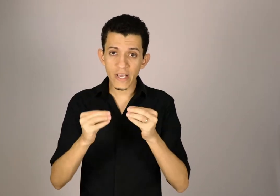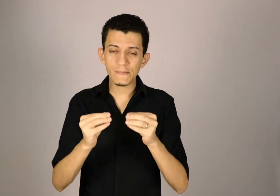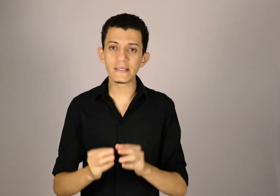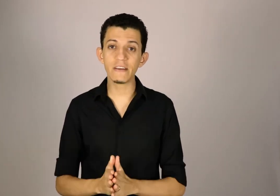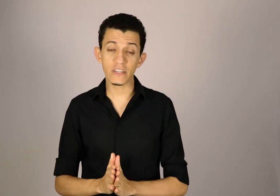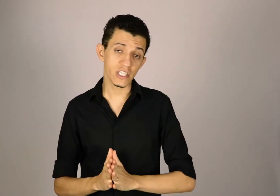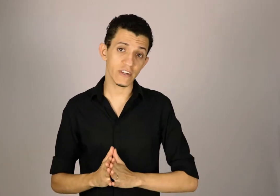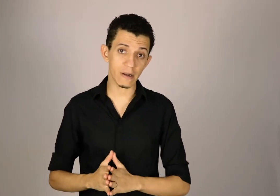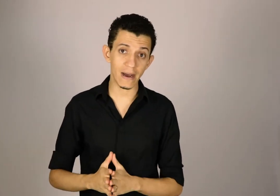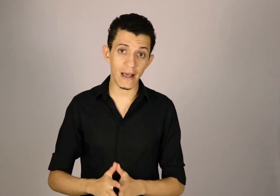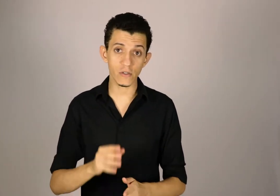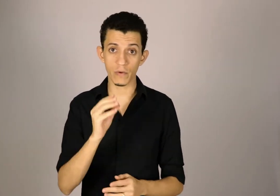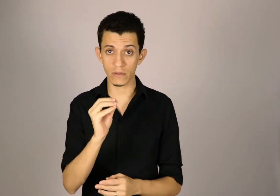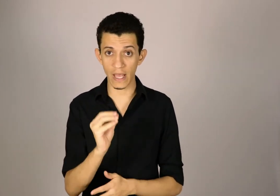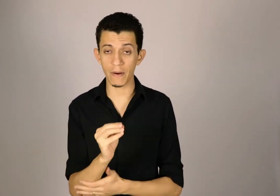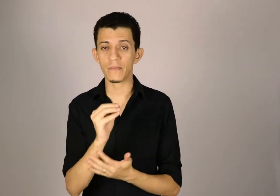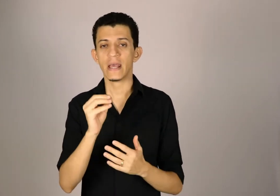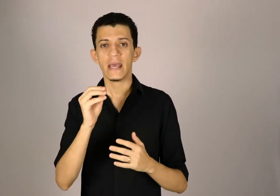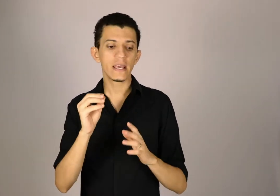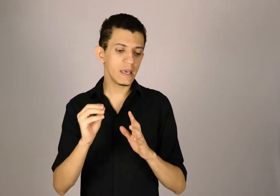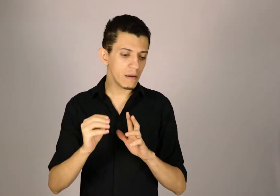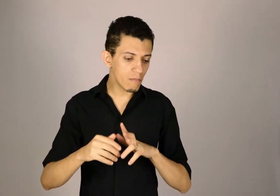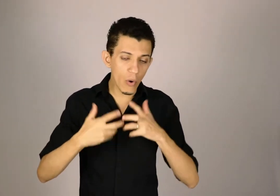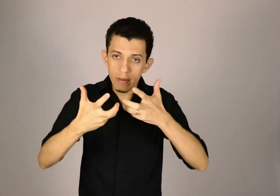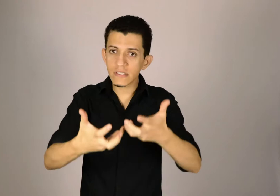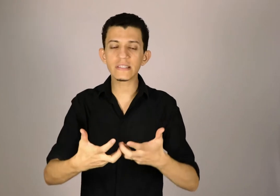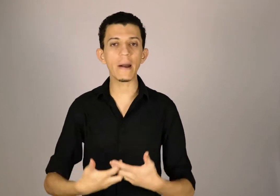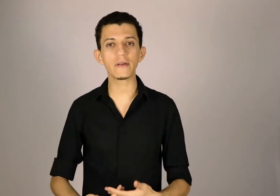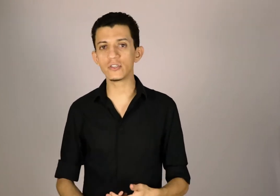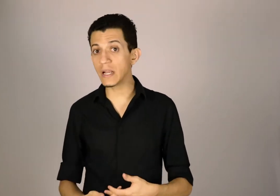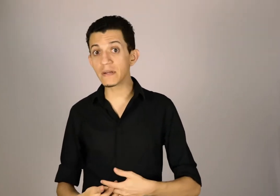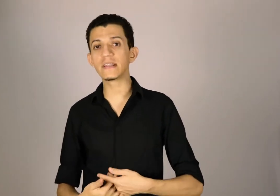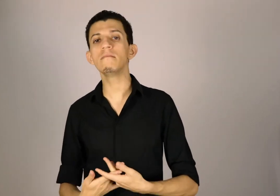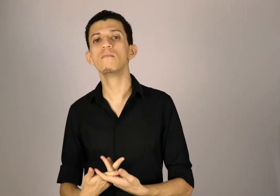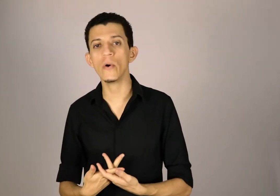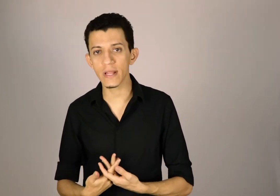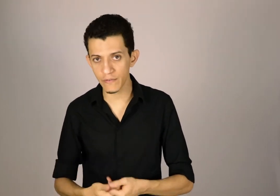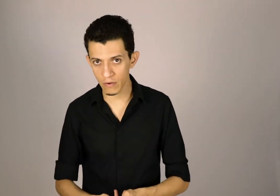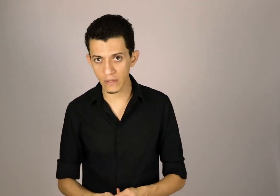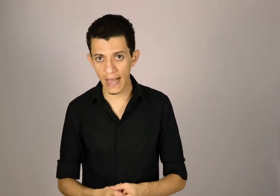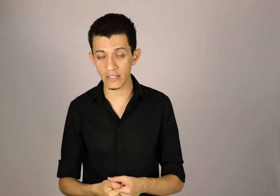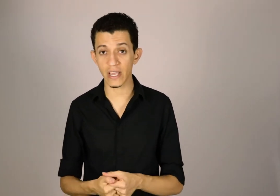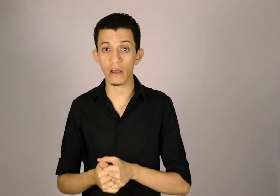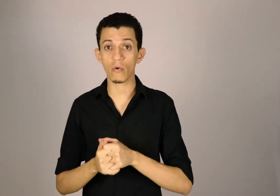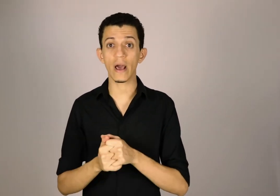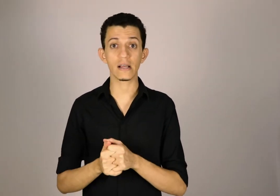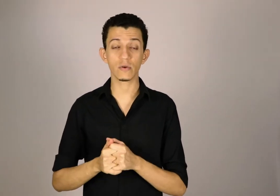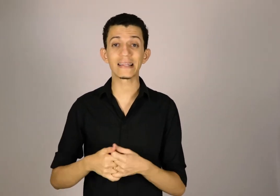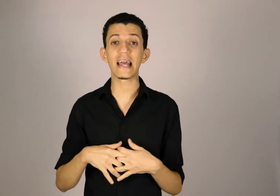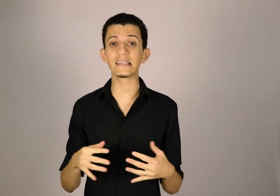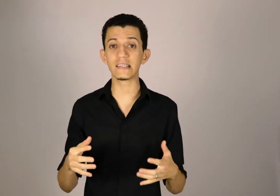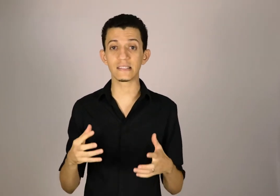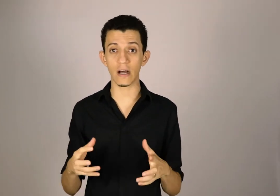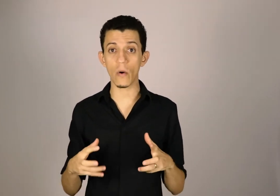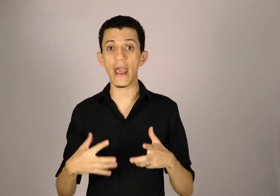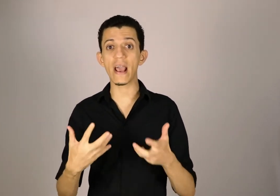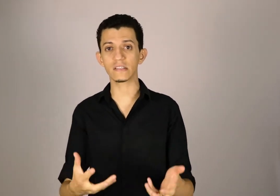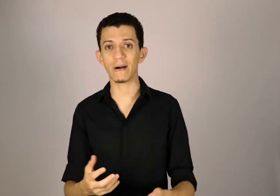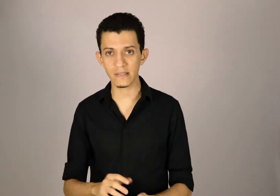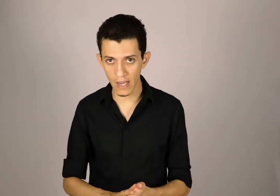específico a gente vai trabalhar sobre um tema em que muitos intérpretes de libras têm muita dificuldade, que é com relação à descrição espacial,